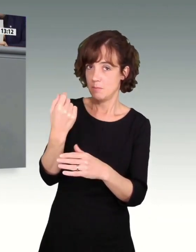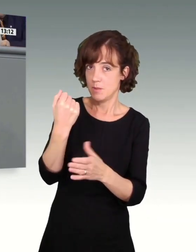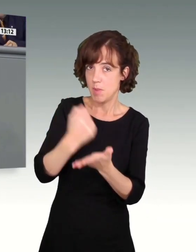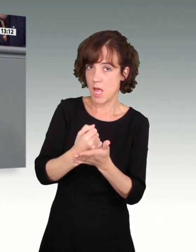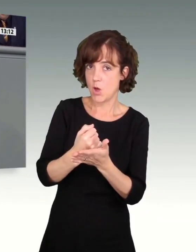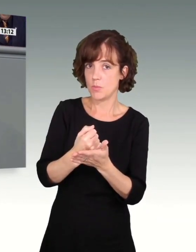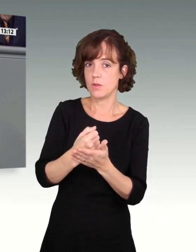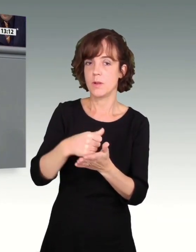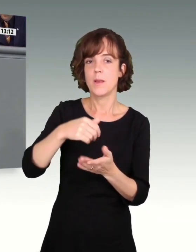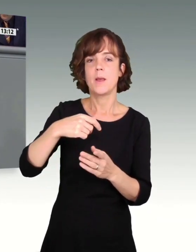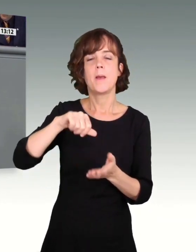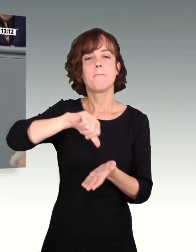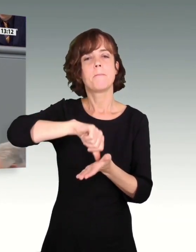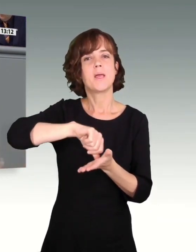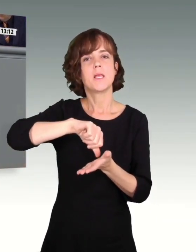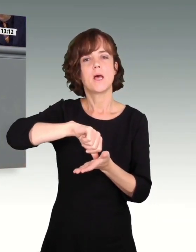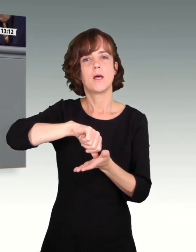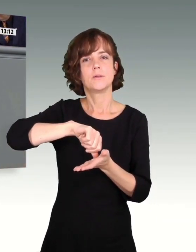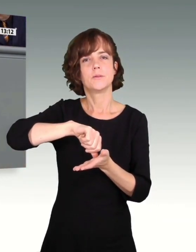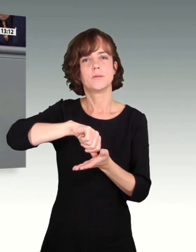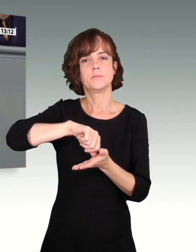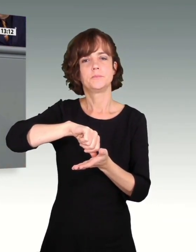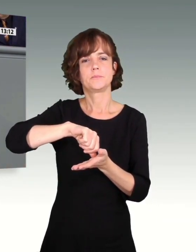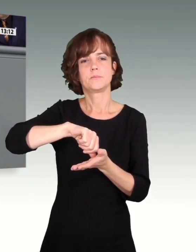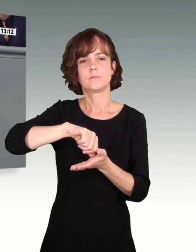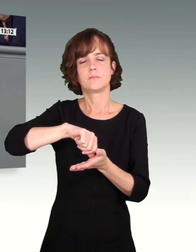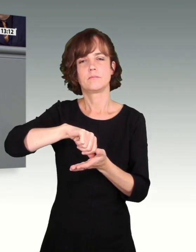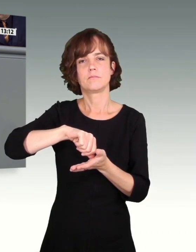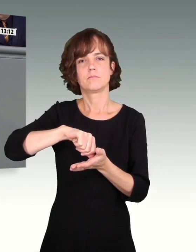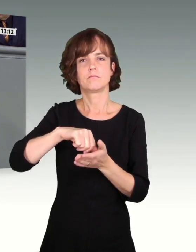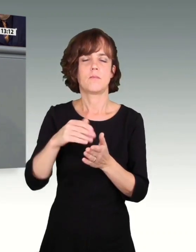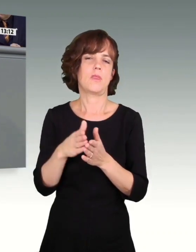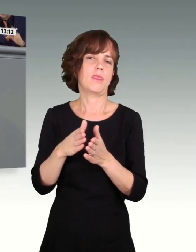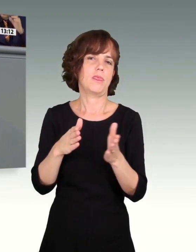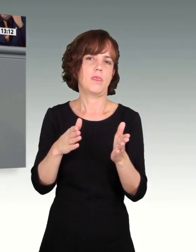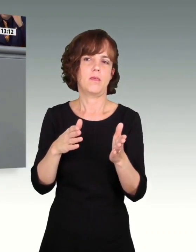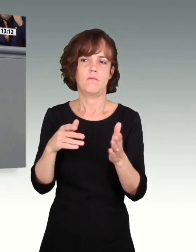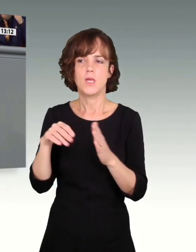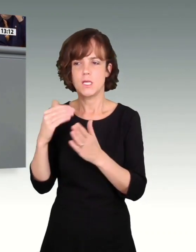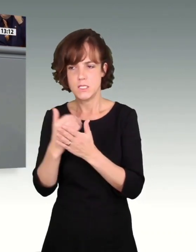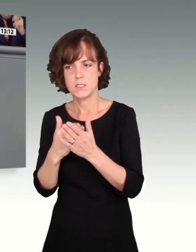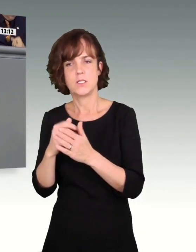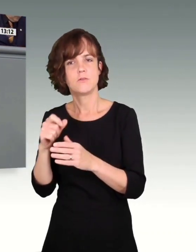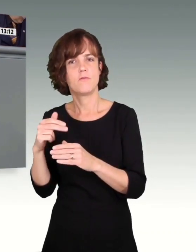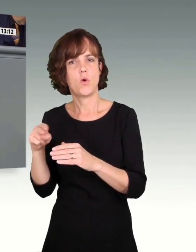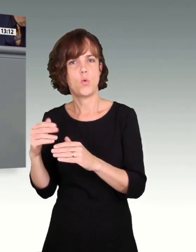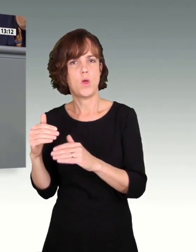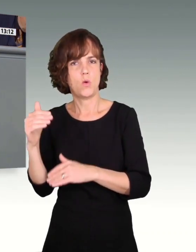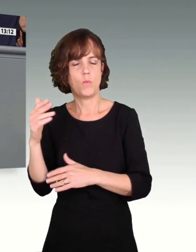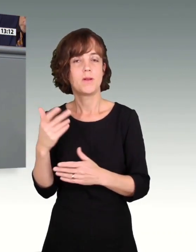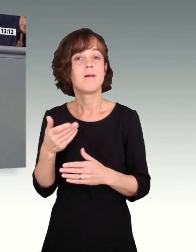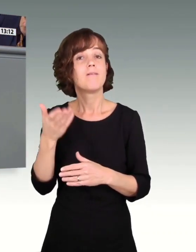der wäre jetzt weit davon weg, als der gesetzliche Mindestlohn auf 12 Euro erhoben wurde, da hatten wir